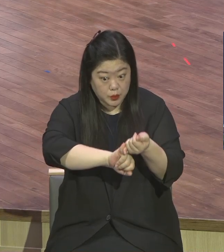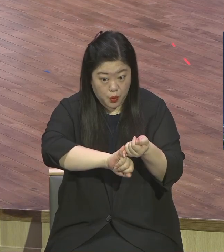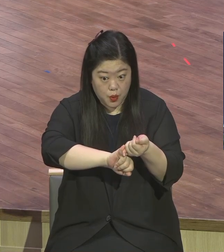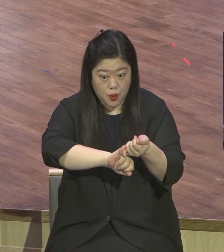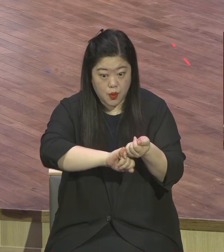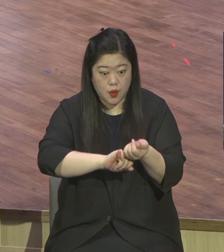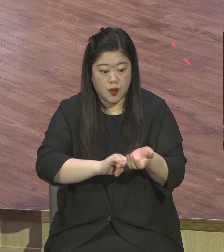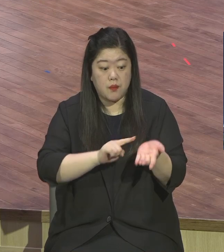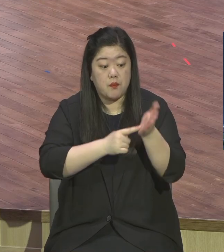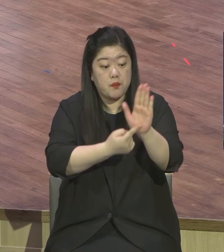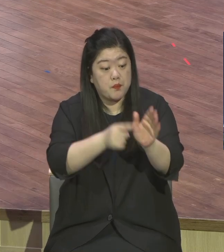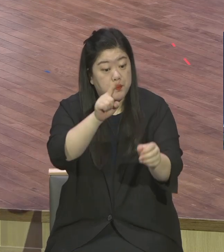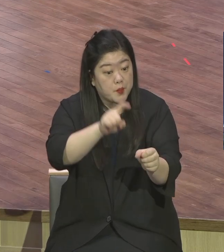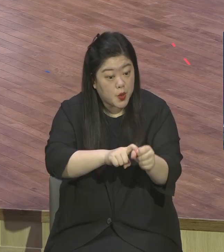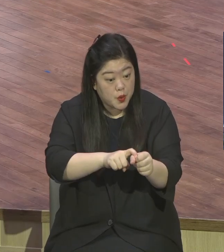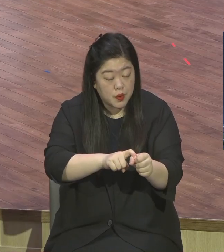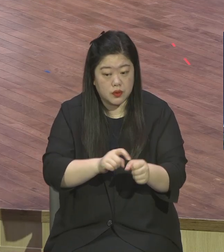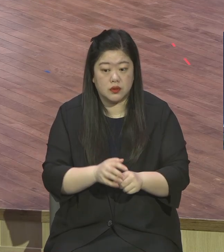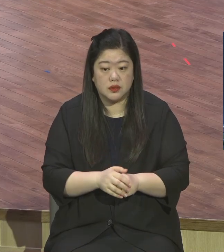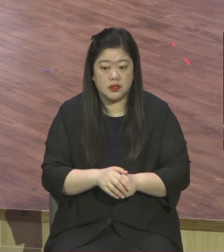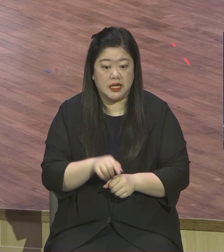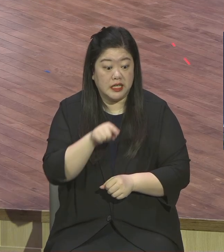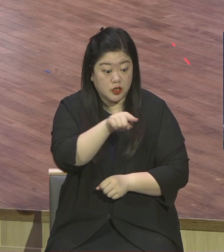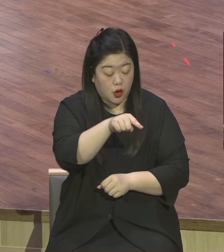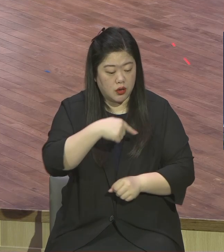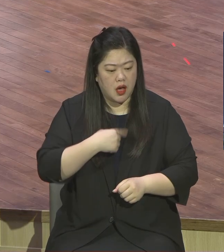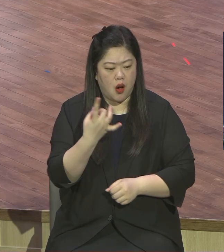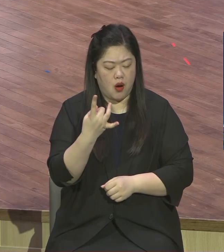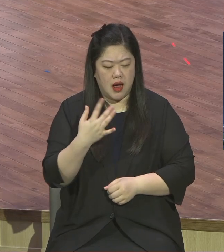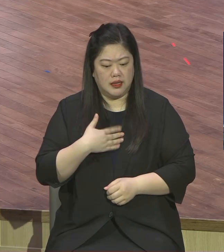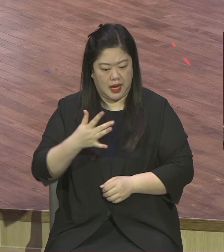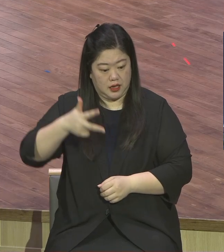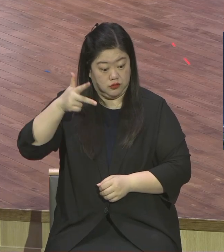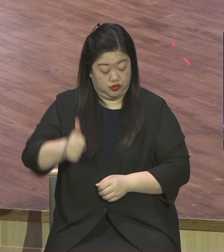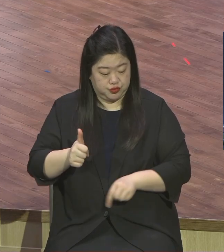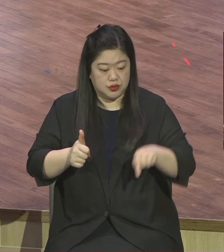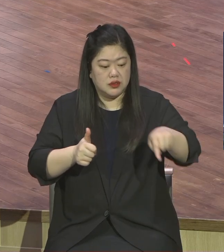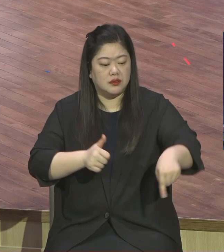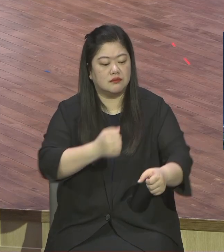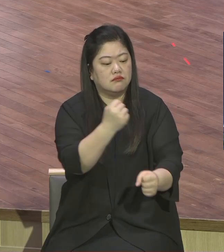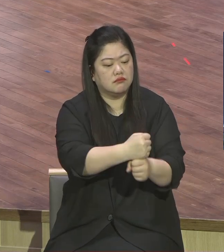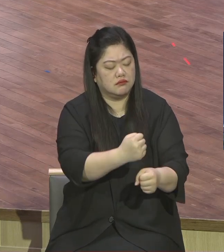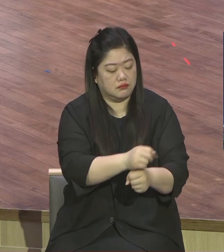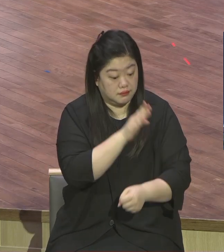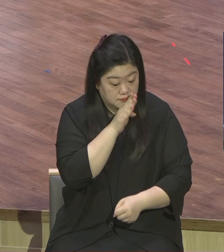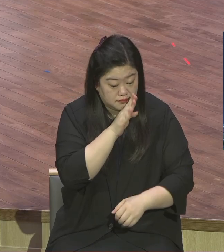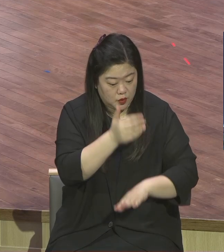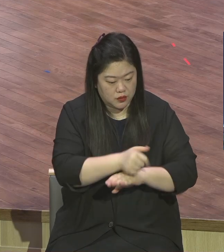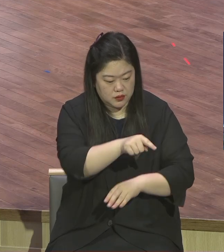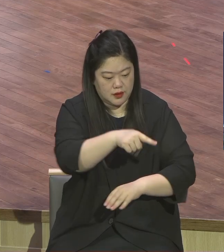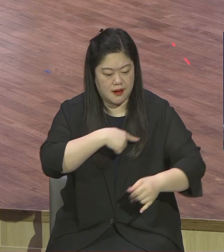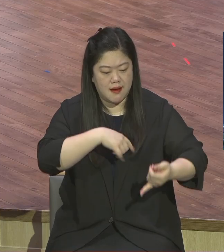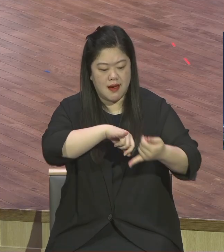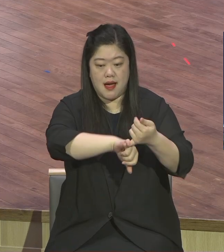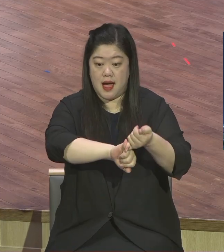은약 그러니까 요거는 절대로 의기만 안 돼 너와 나의 딱 피조물과 창조자 딱 약속